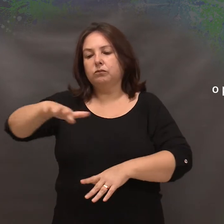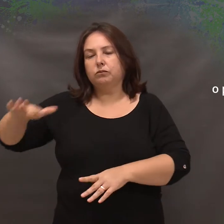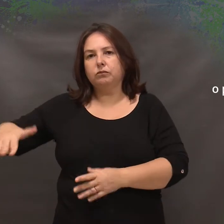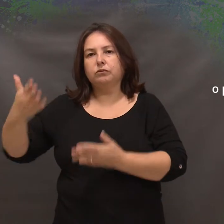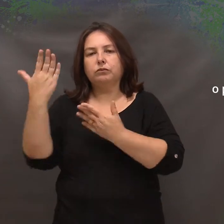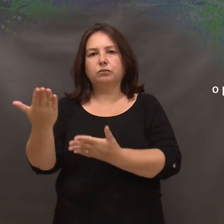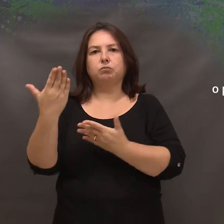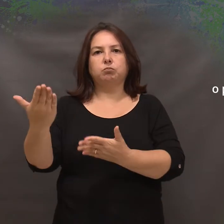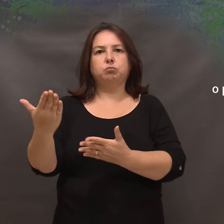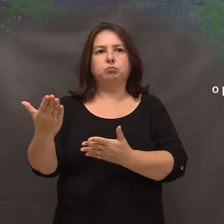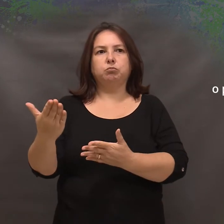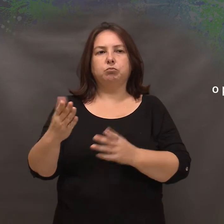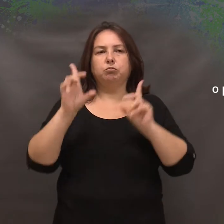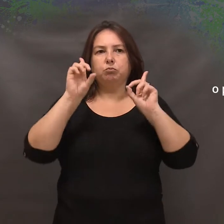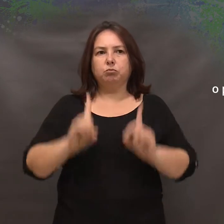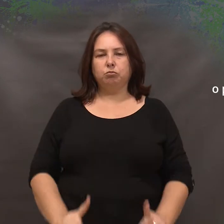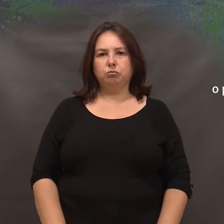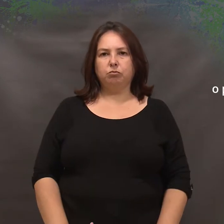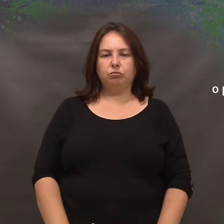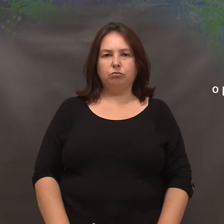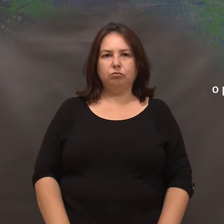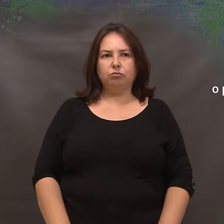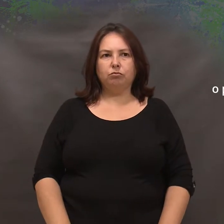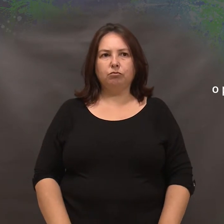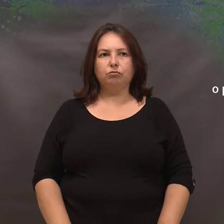Portadoras de Deficiência no Município de Santa Maria.